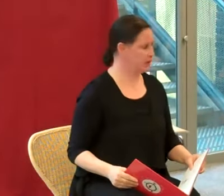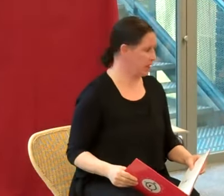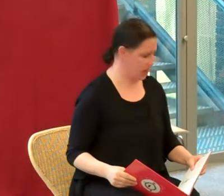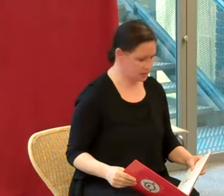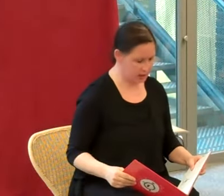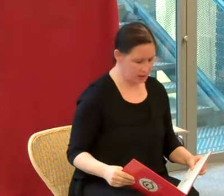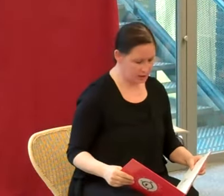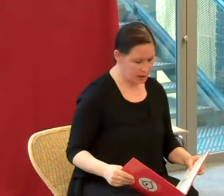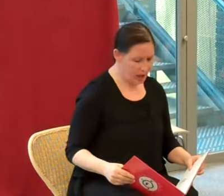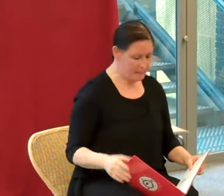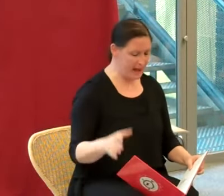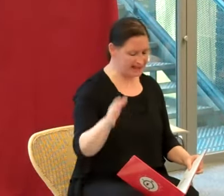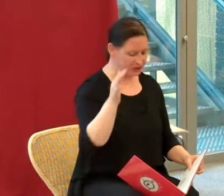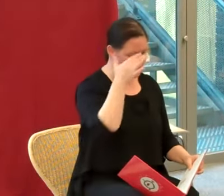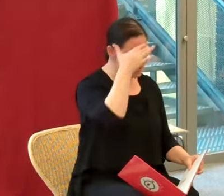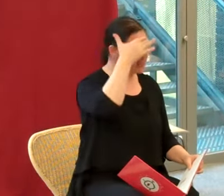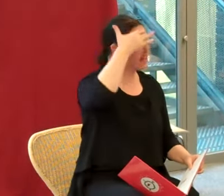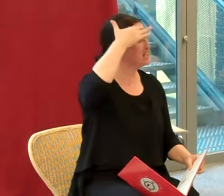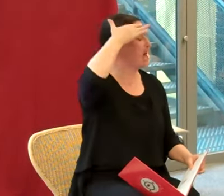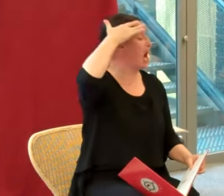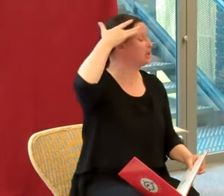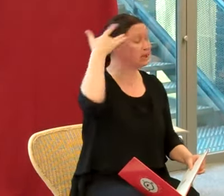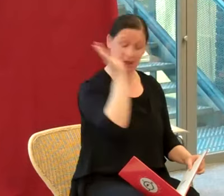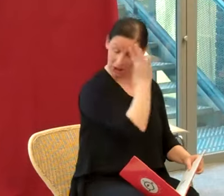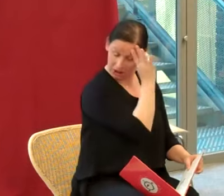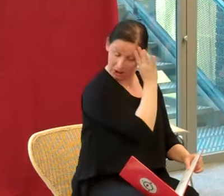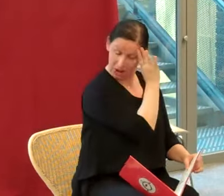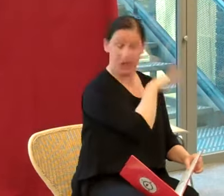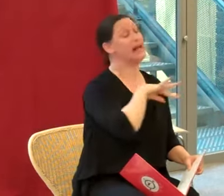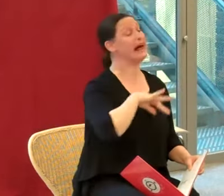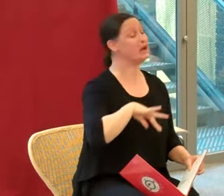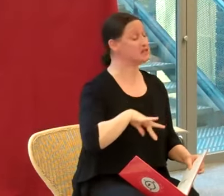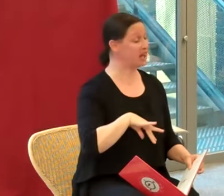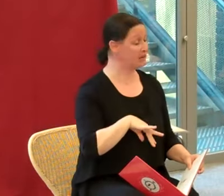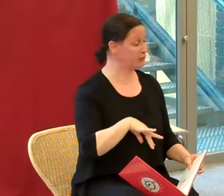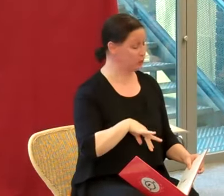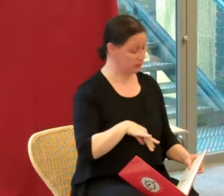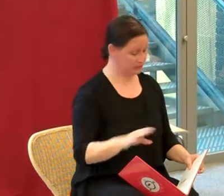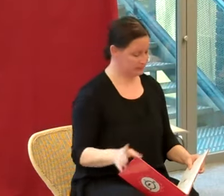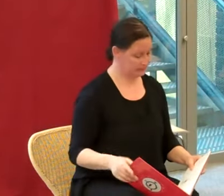déclara-t-elle. Mais cette recette est délicate ! La réussirez-vous ?